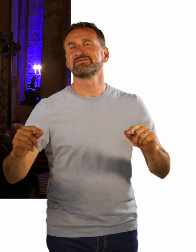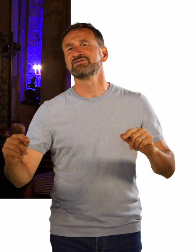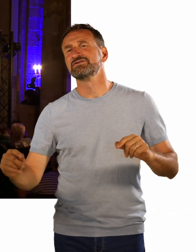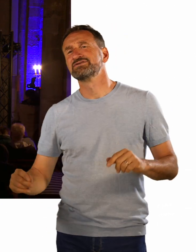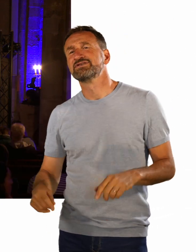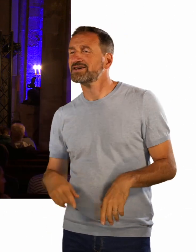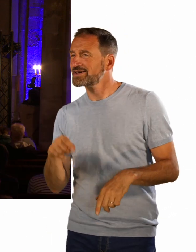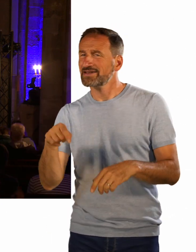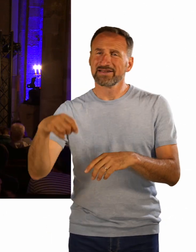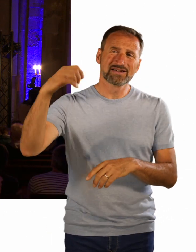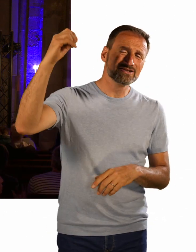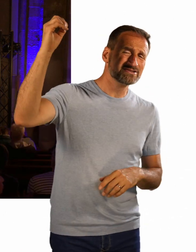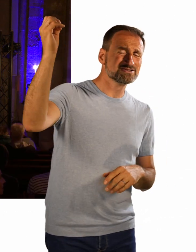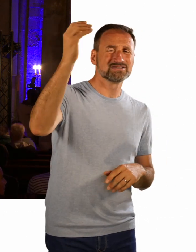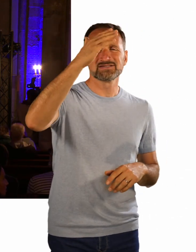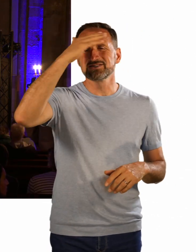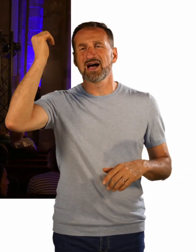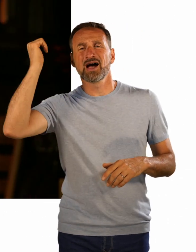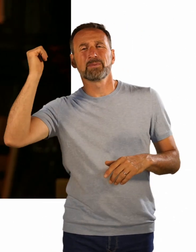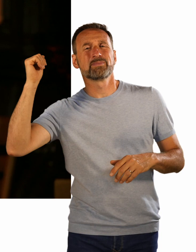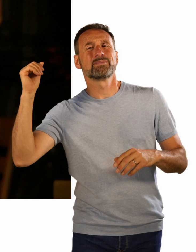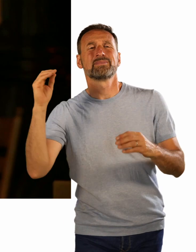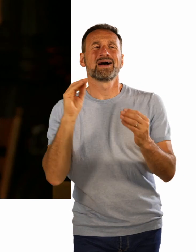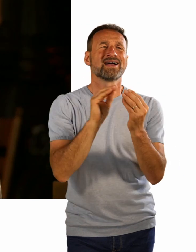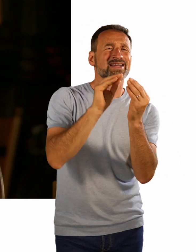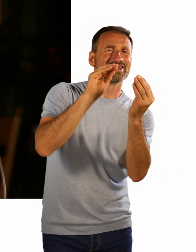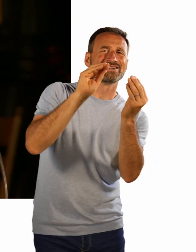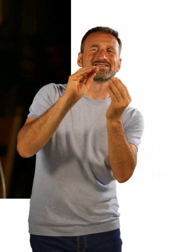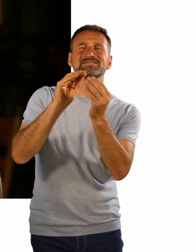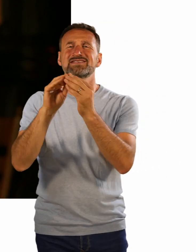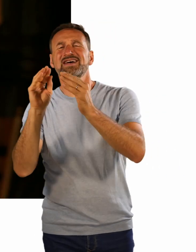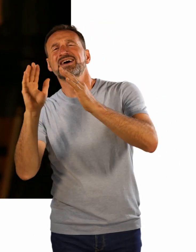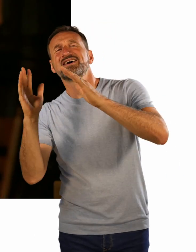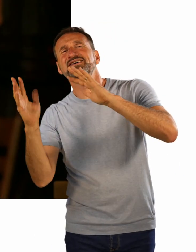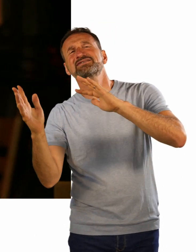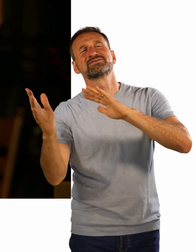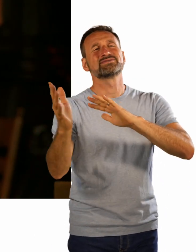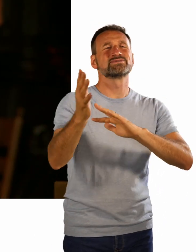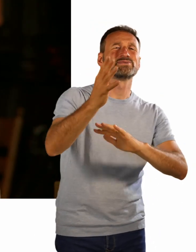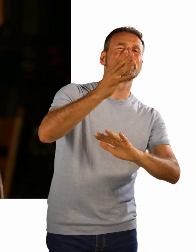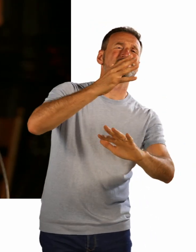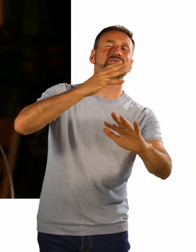summer kisses, the